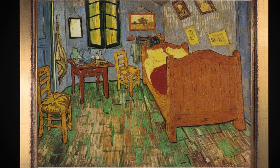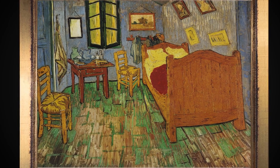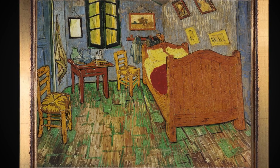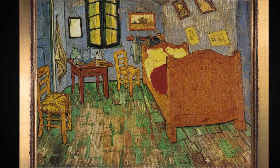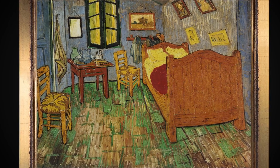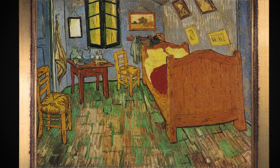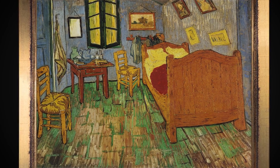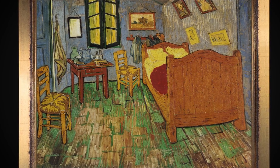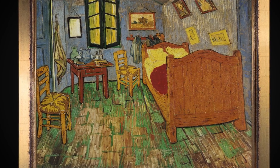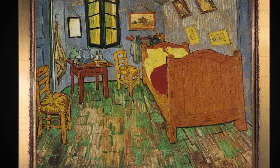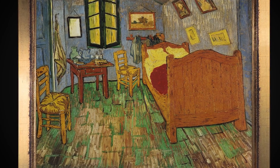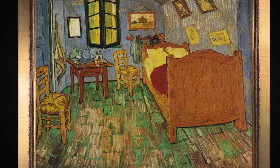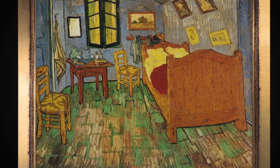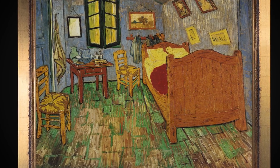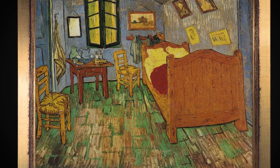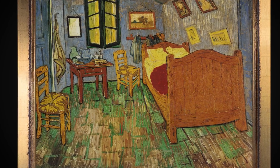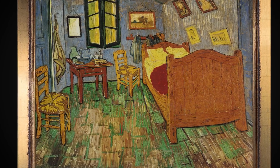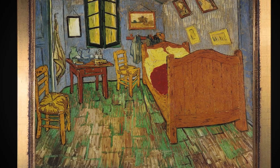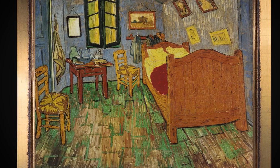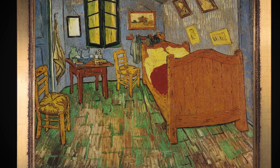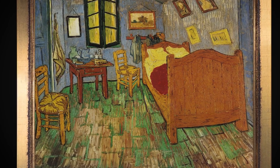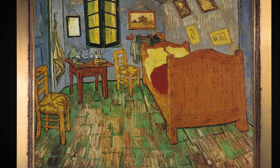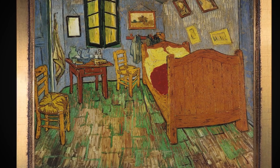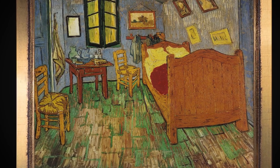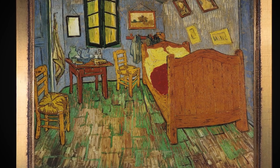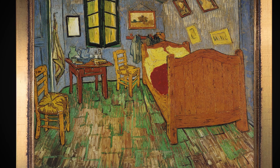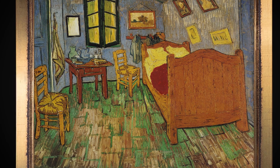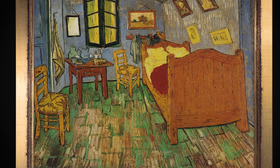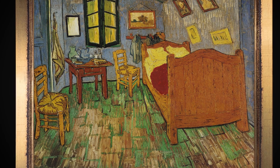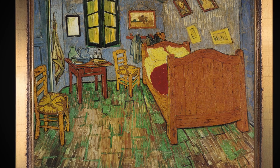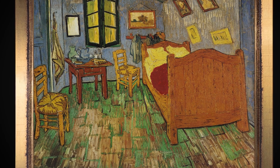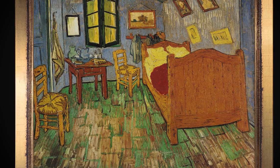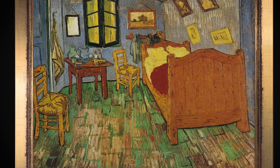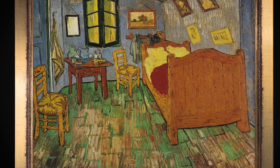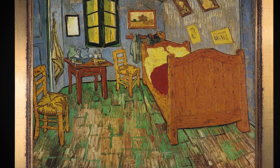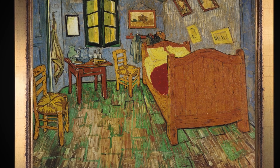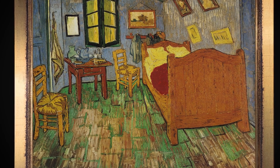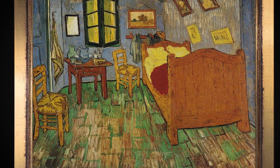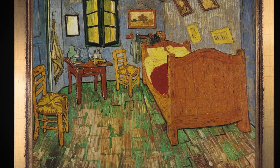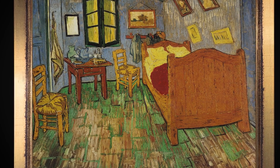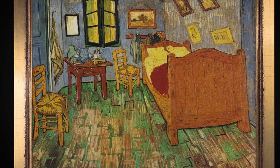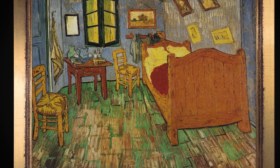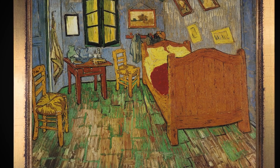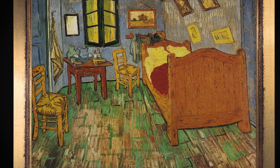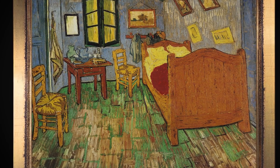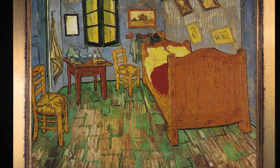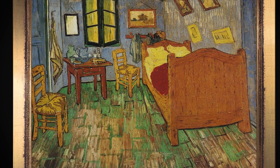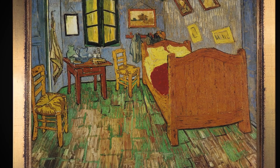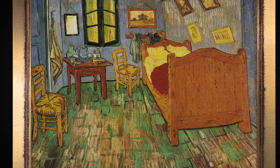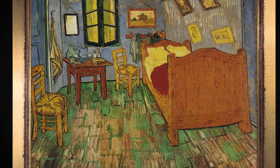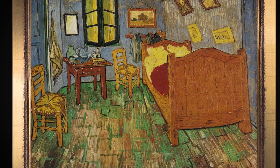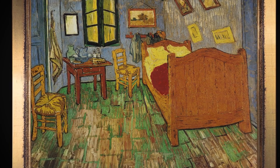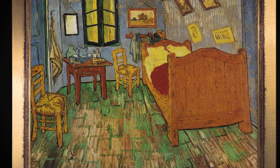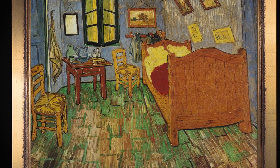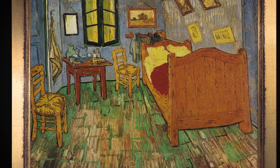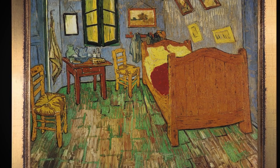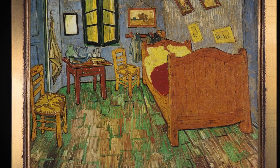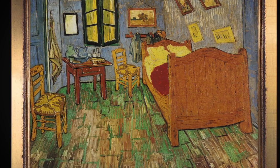Platão, há um mundo sensível, o mundo da sensibilidade, e o mundo inteligível, o mundo das ideias, a arte que copia, que faz a